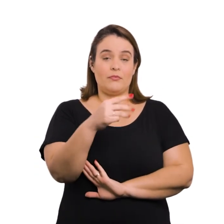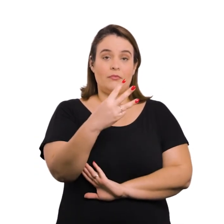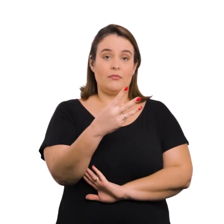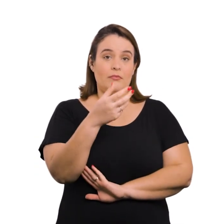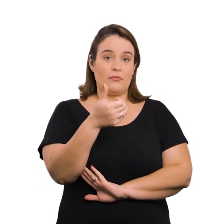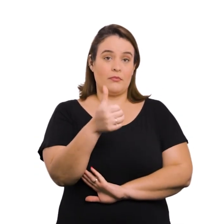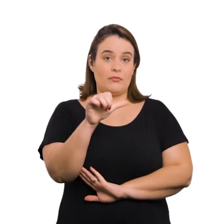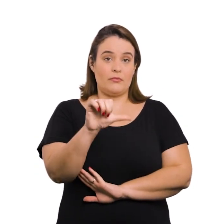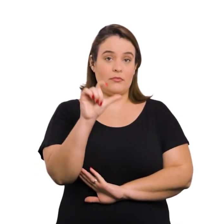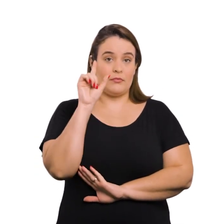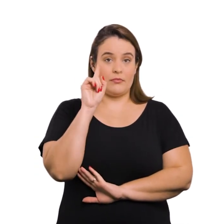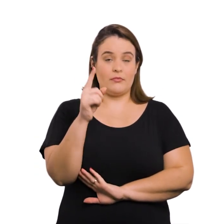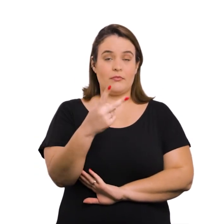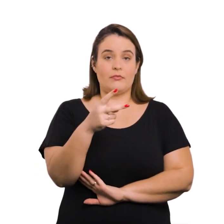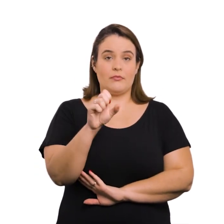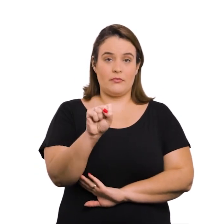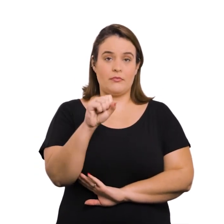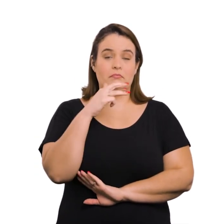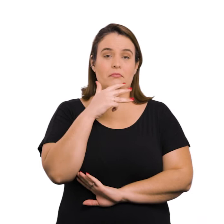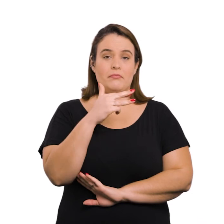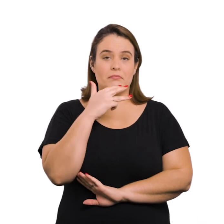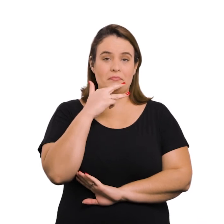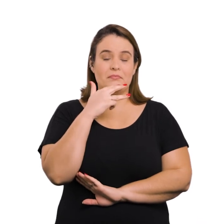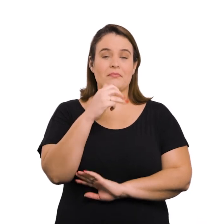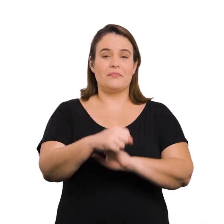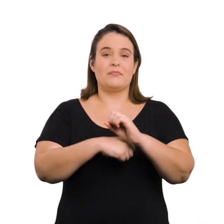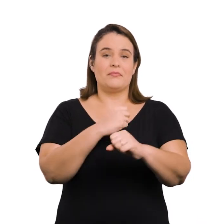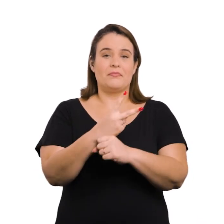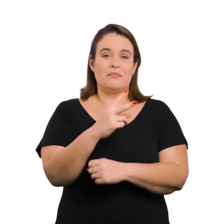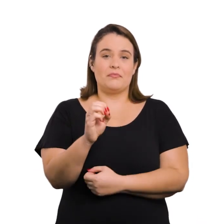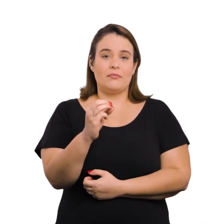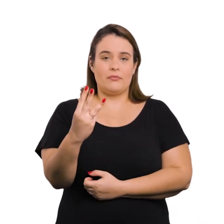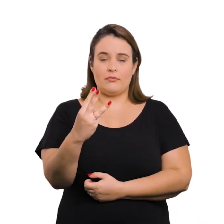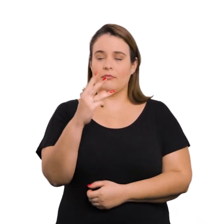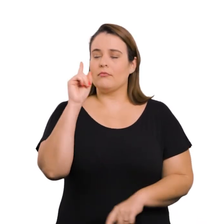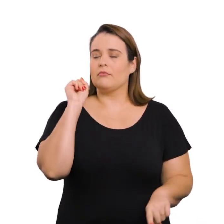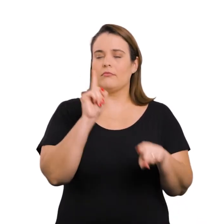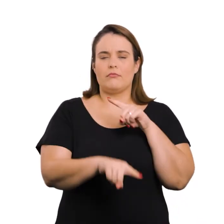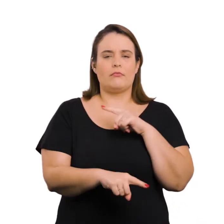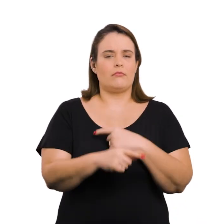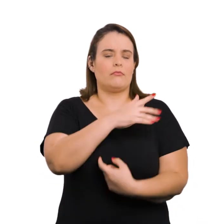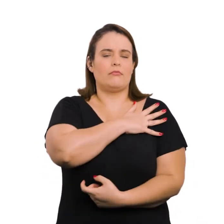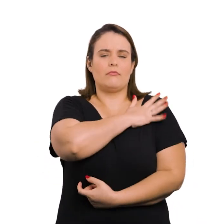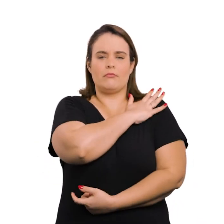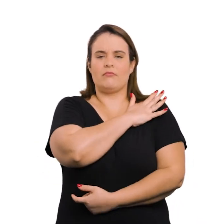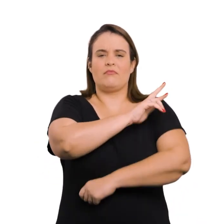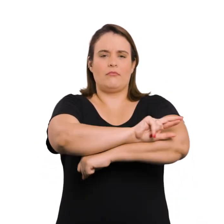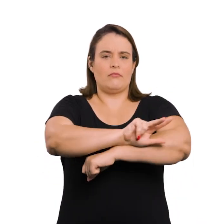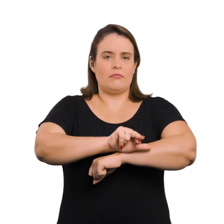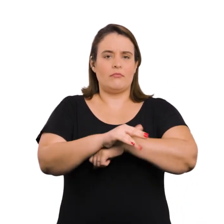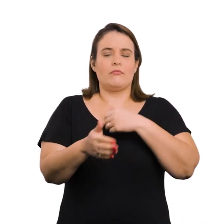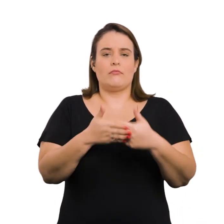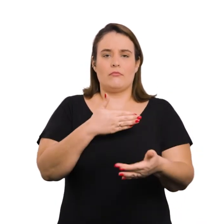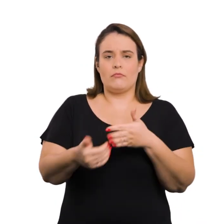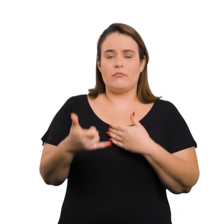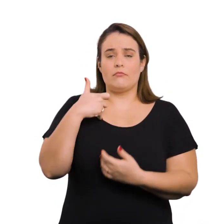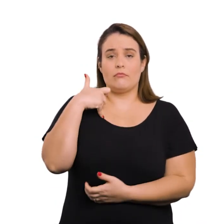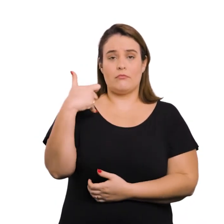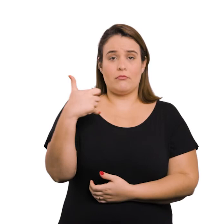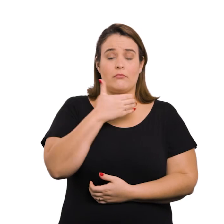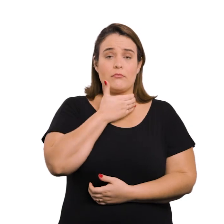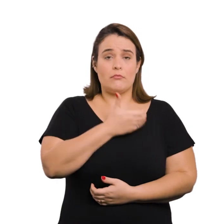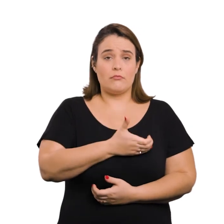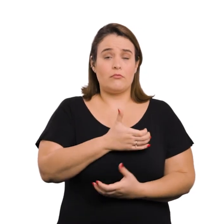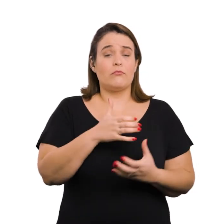11.369, de 28 de março de 2003. Veda qualquer forma de discriminação racial